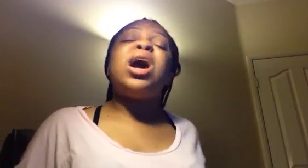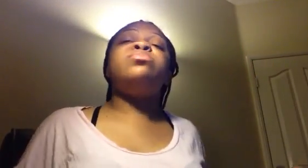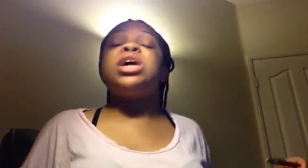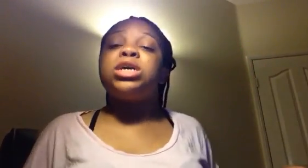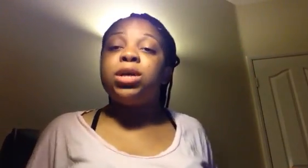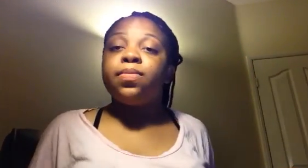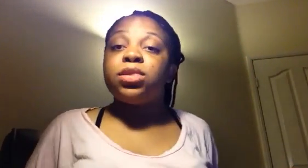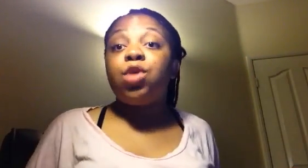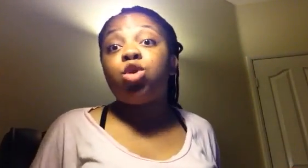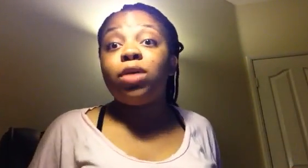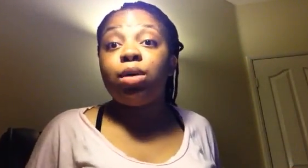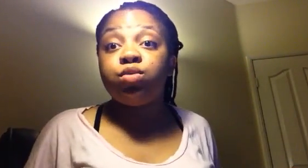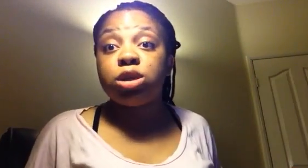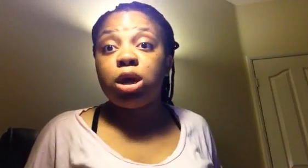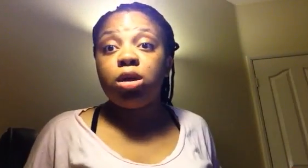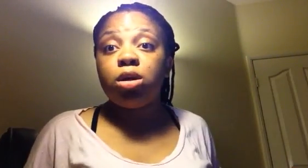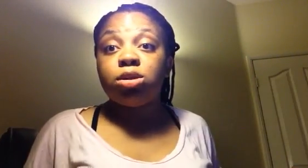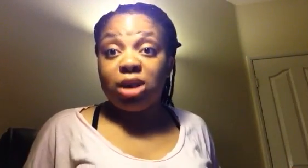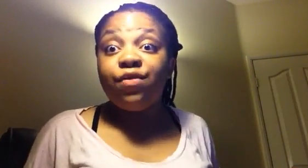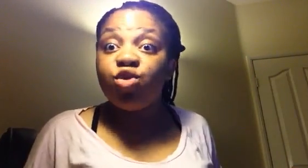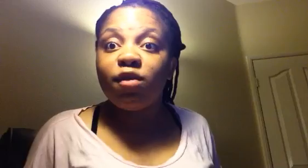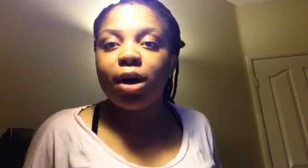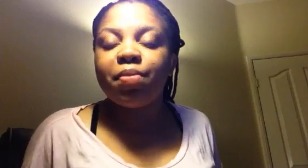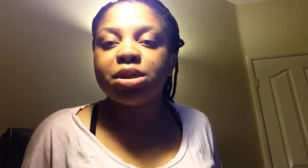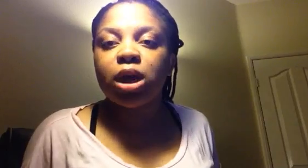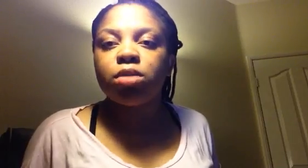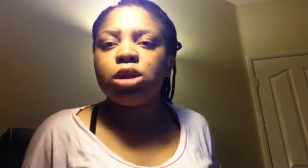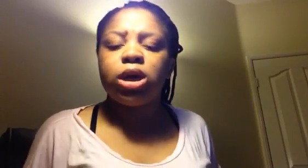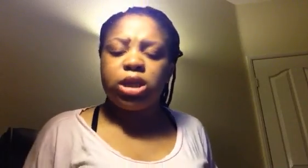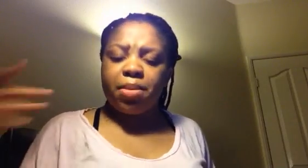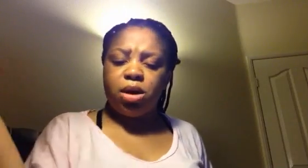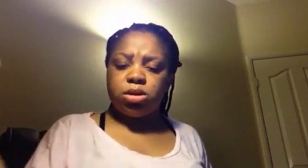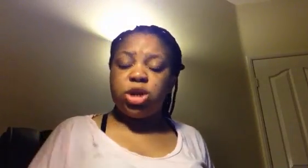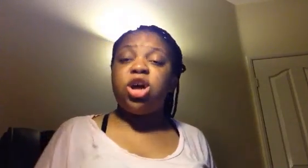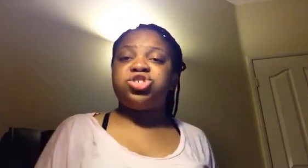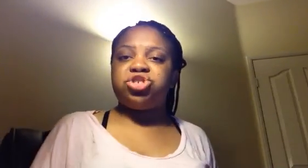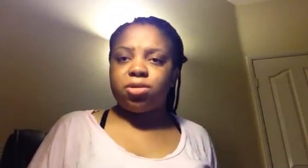le ramouz à qui. Ça vaut qu va rembourser ça. Ça vaut qu'on va rembourser ça. On quitter là-bas, c leur argent.